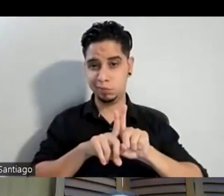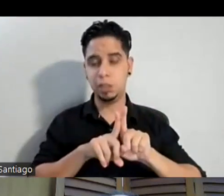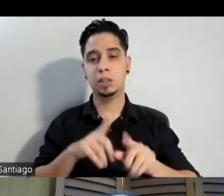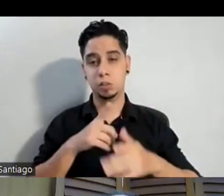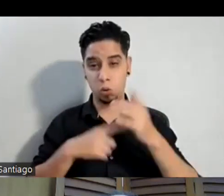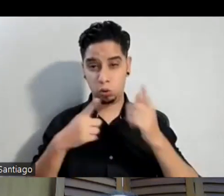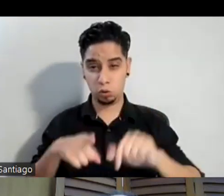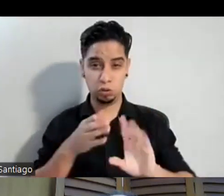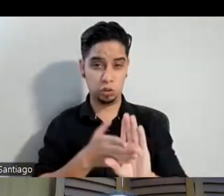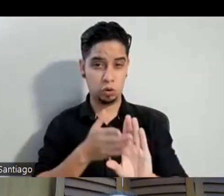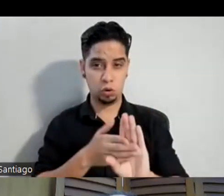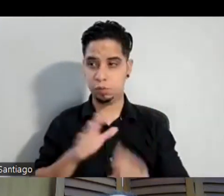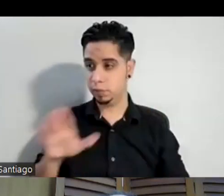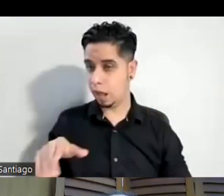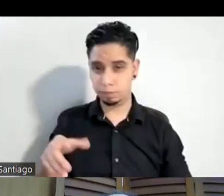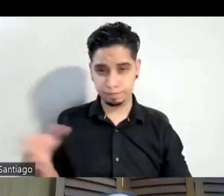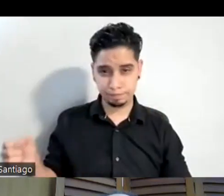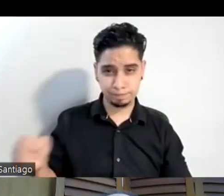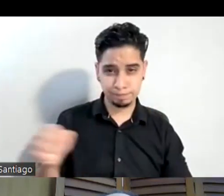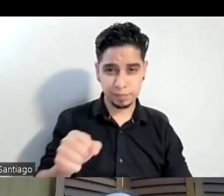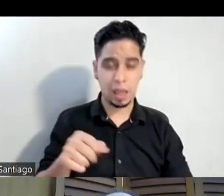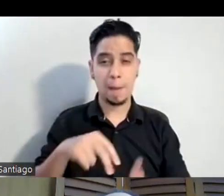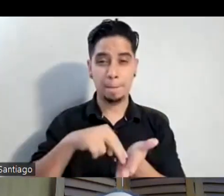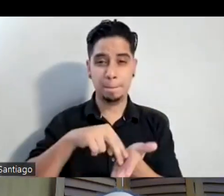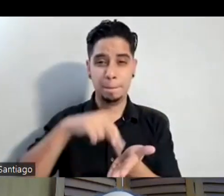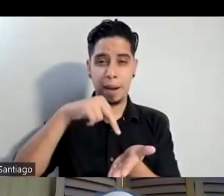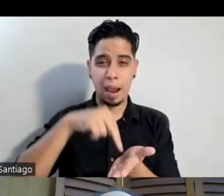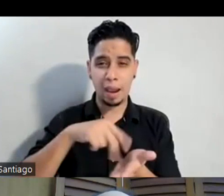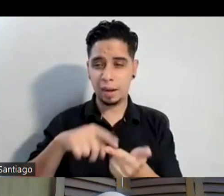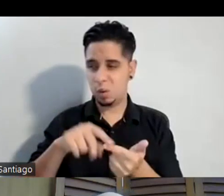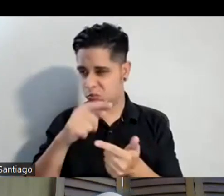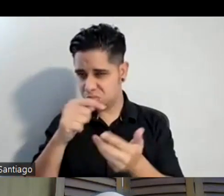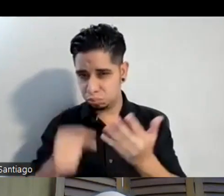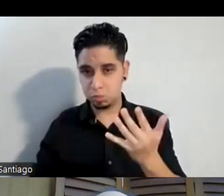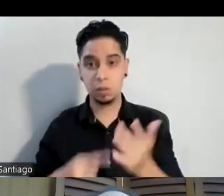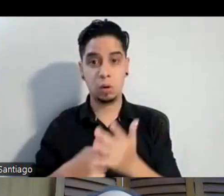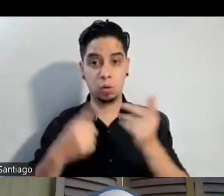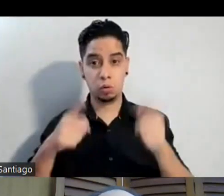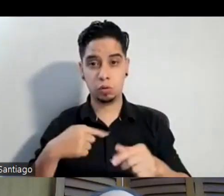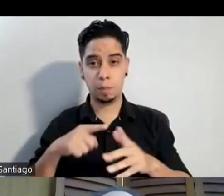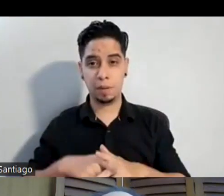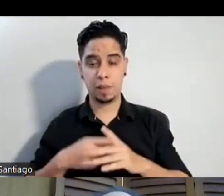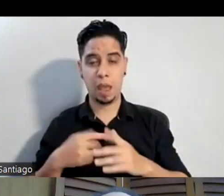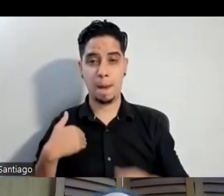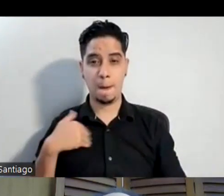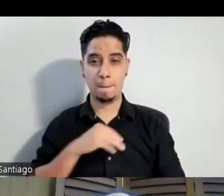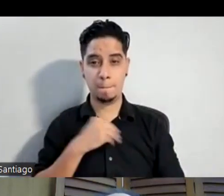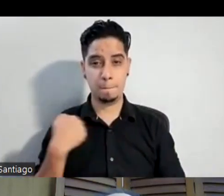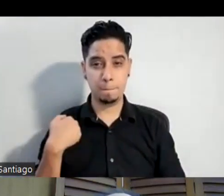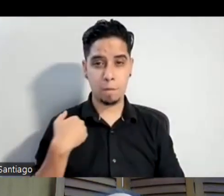que me meto en baile o en estas cosas, entonces empecé en modelaje. Ok. Pero en las clases de modelaje, porque yo